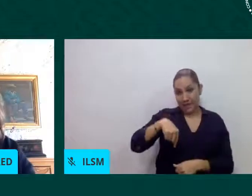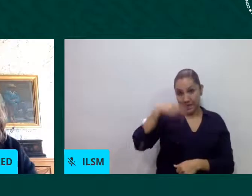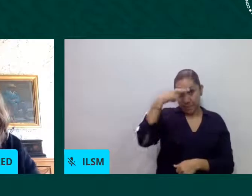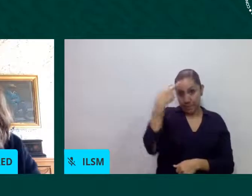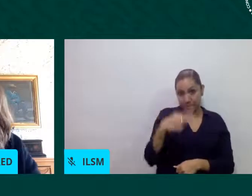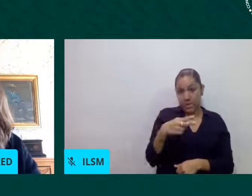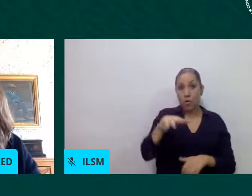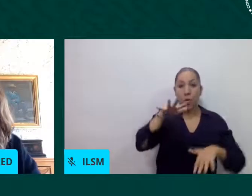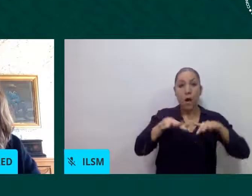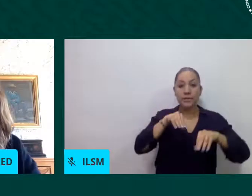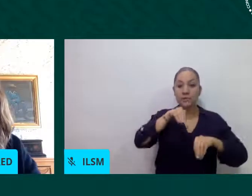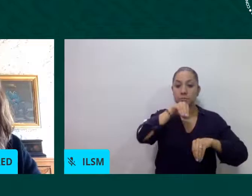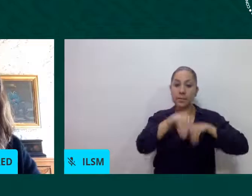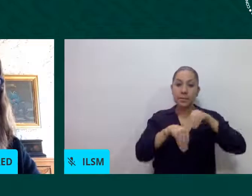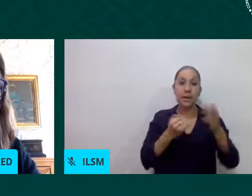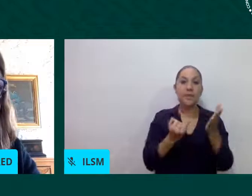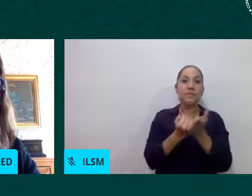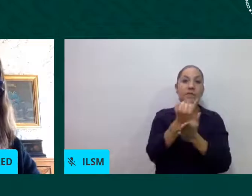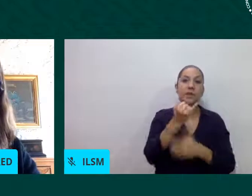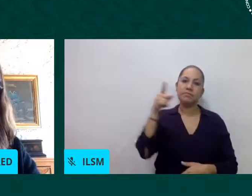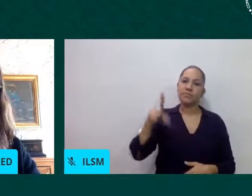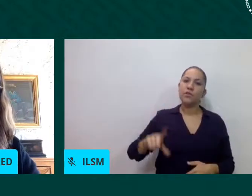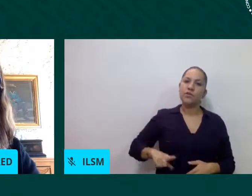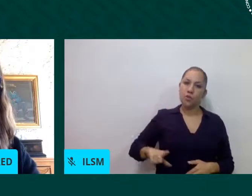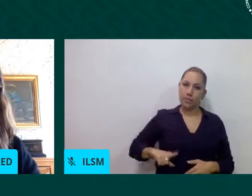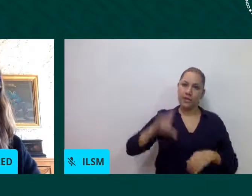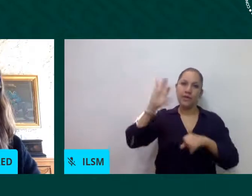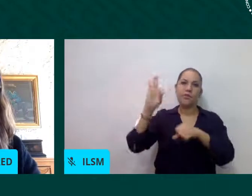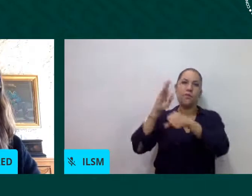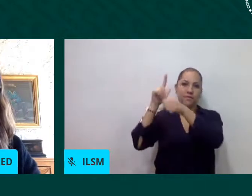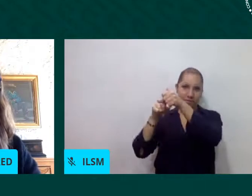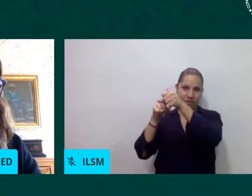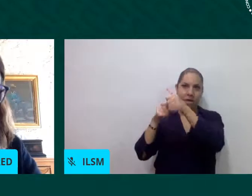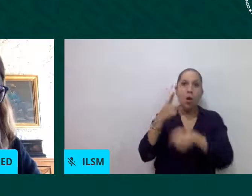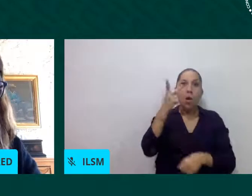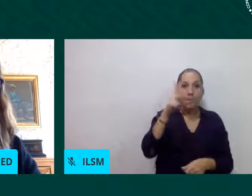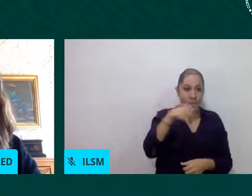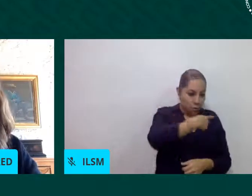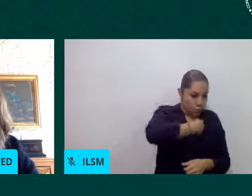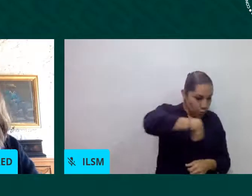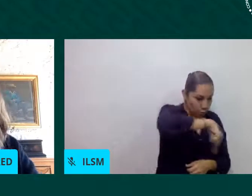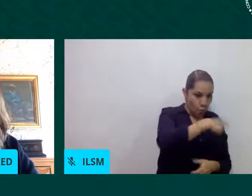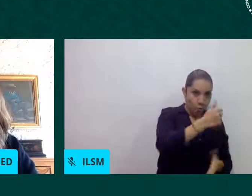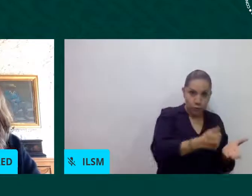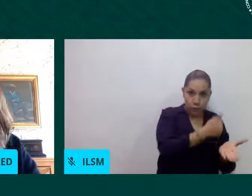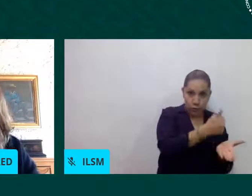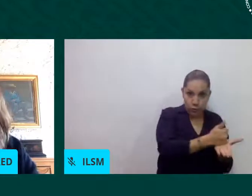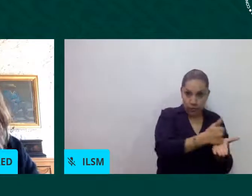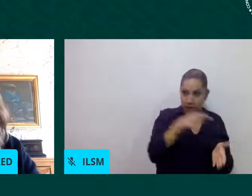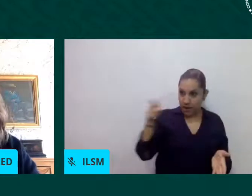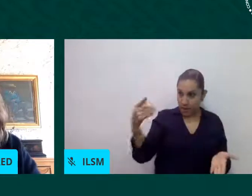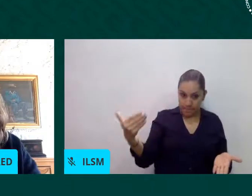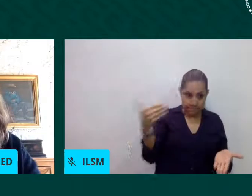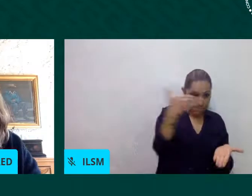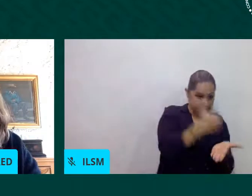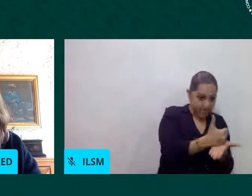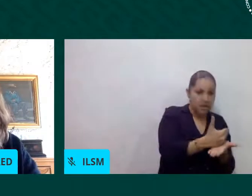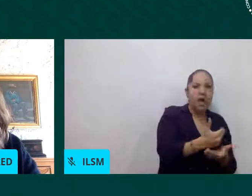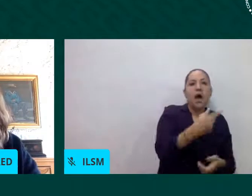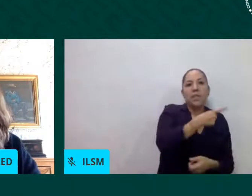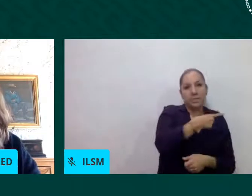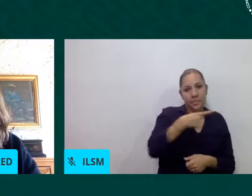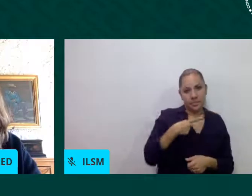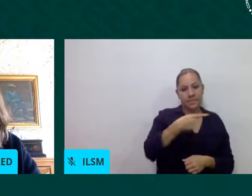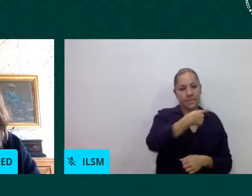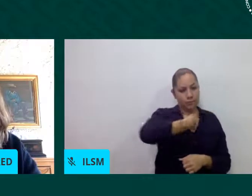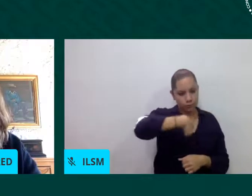ciudades de acogida pues tenemos que tomar medidas e implementar acciones y estrategias justamente para proteger y garantizar